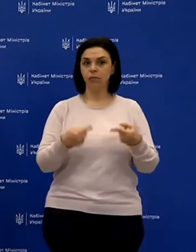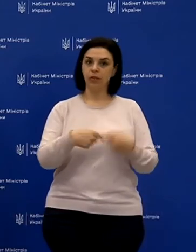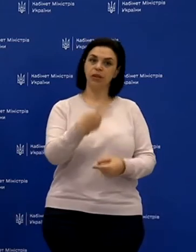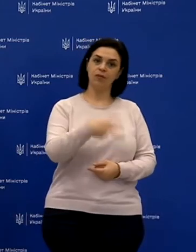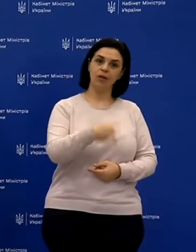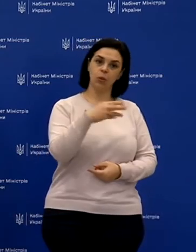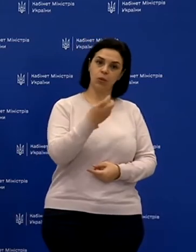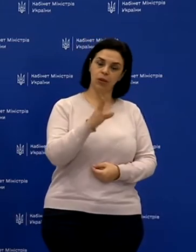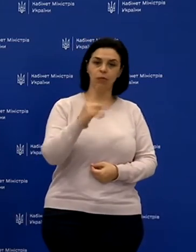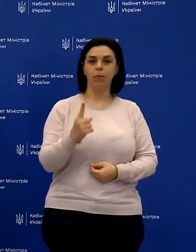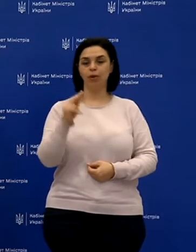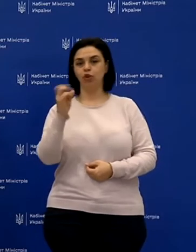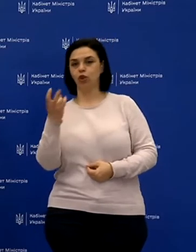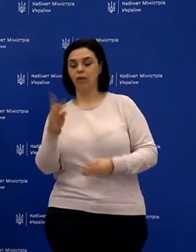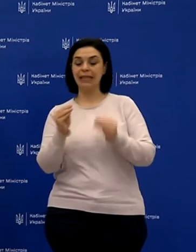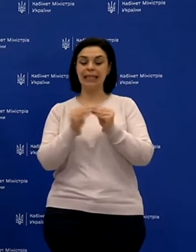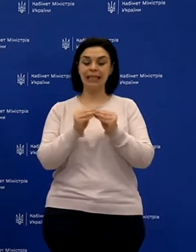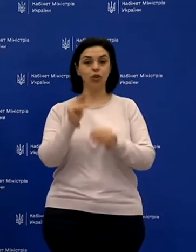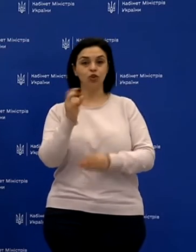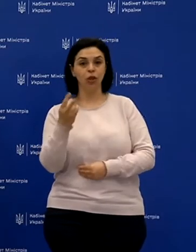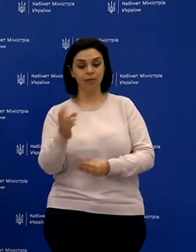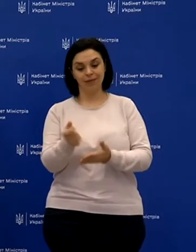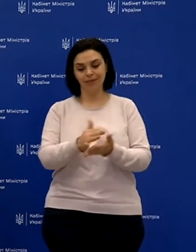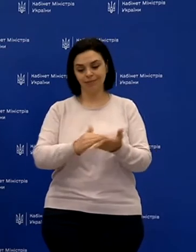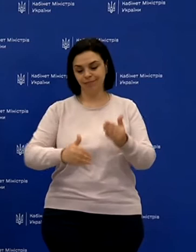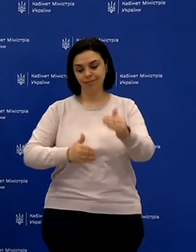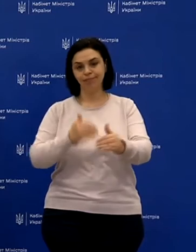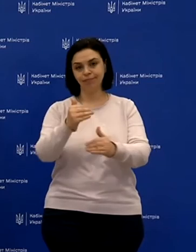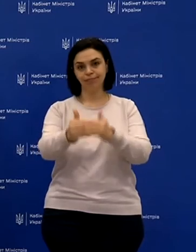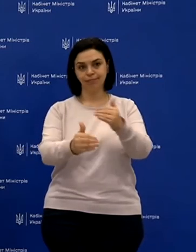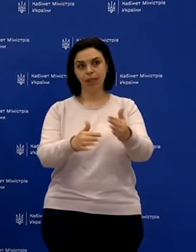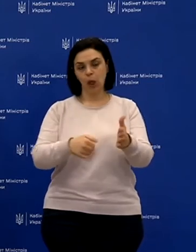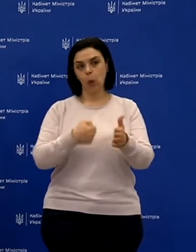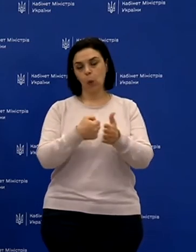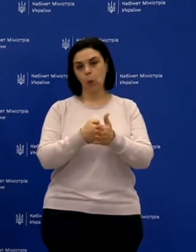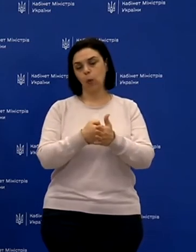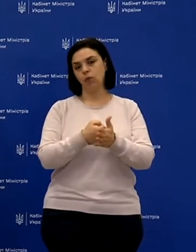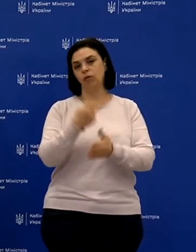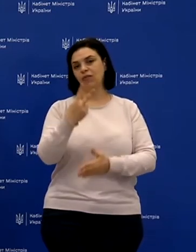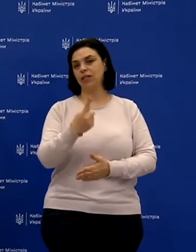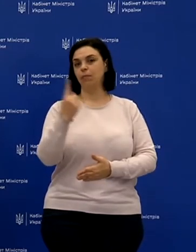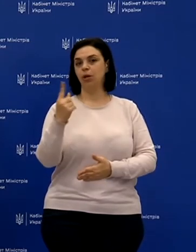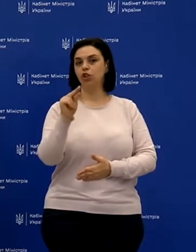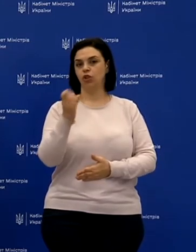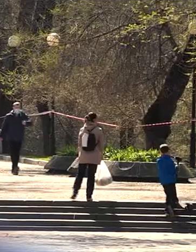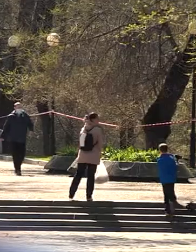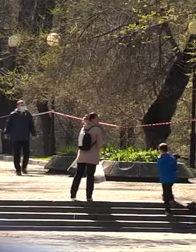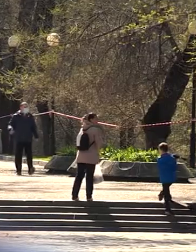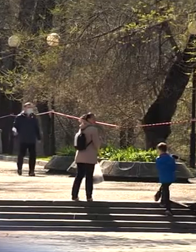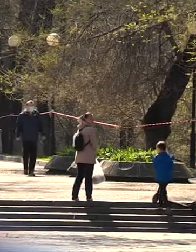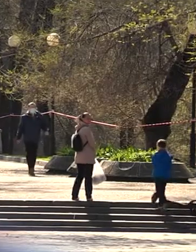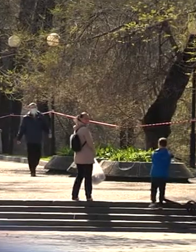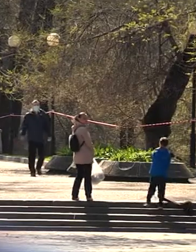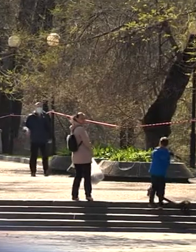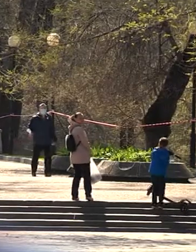травня, потім 1 червня, 10 червня і 21 червня. На